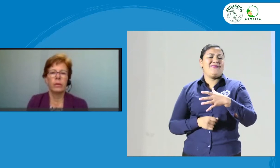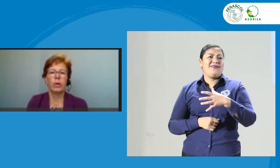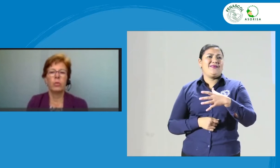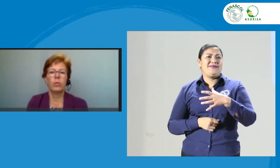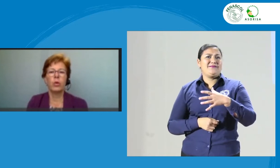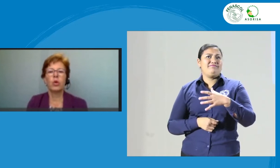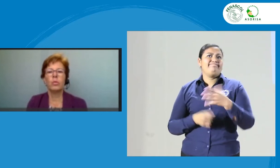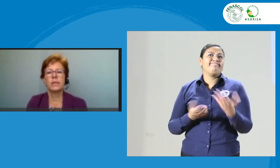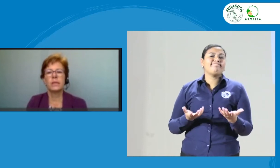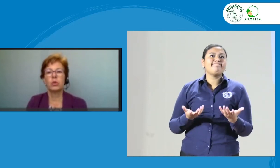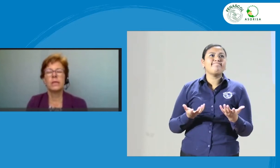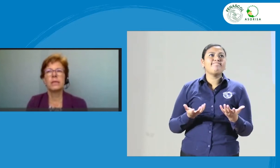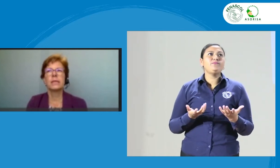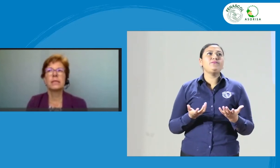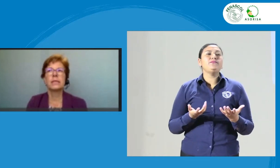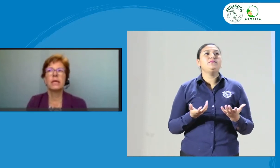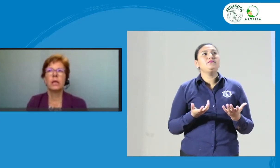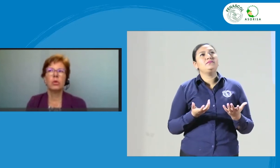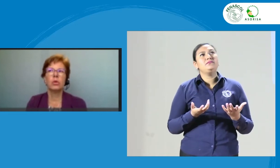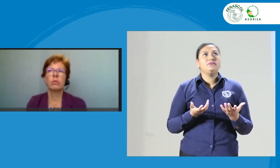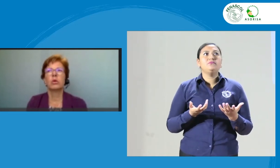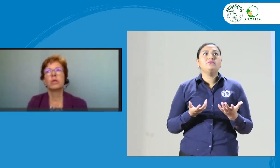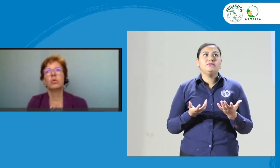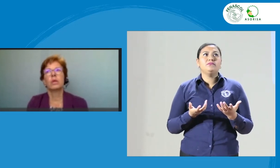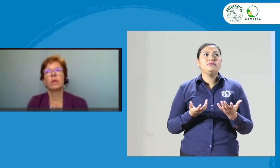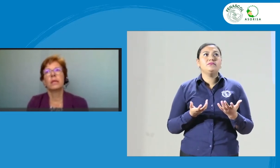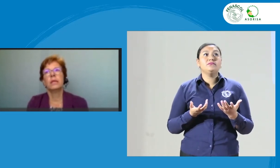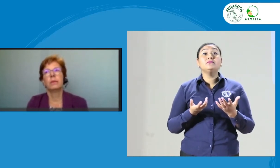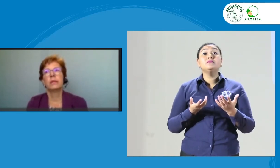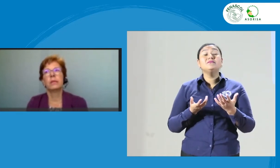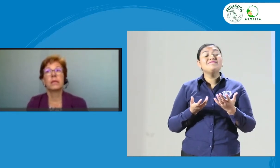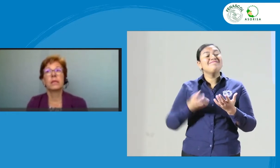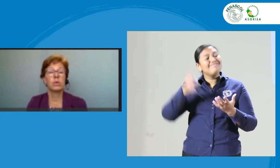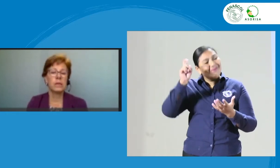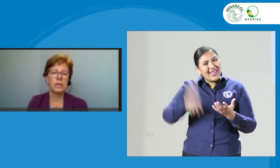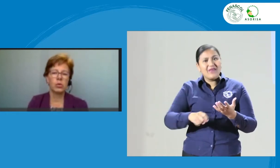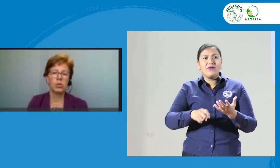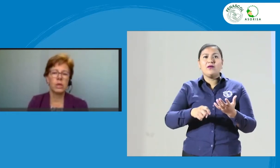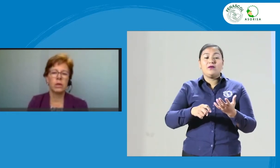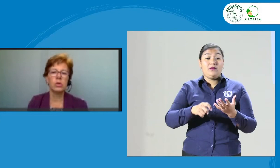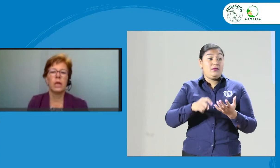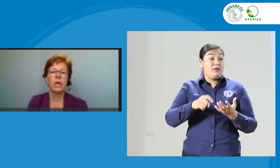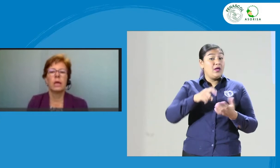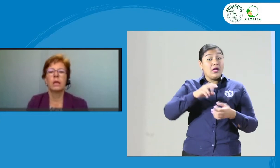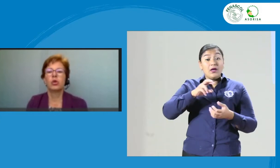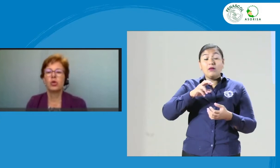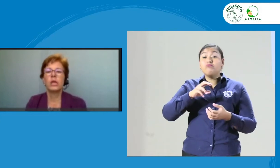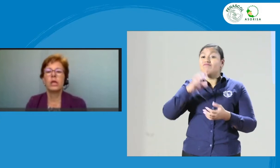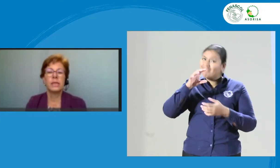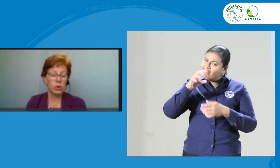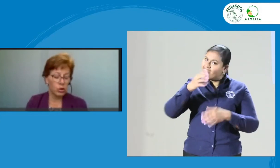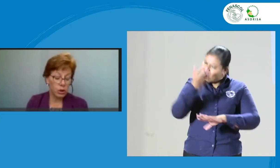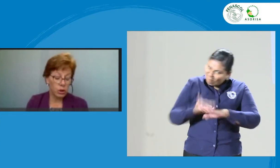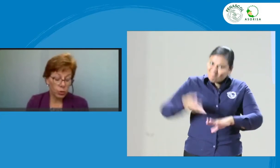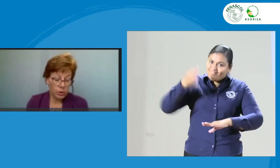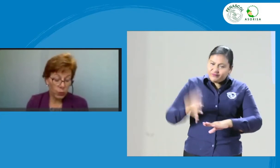Pero un poco, como les digo, es exigiendo que no se contraten intérpretes que no estén asociados. Dos, que las asociaciones